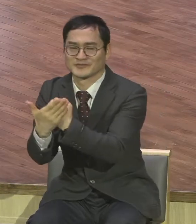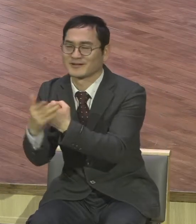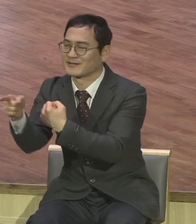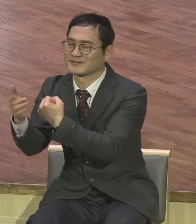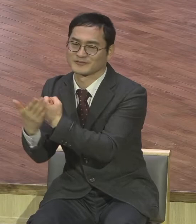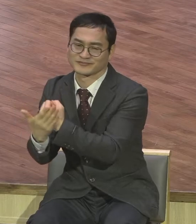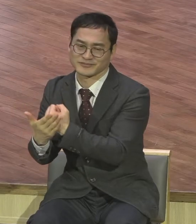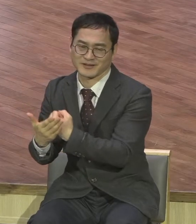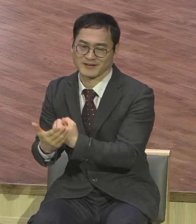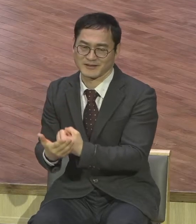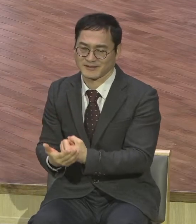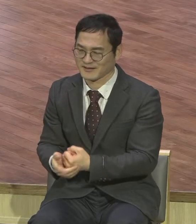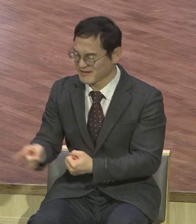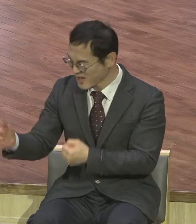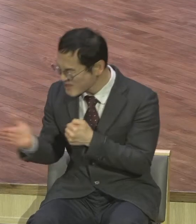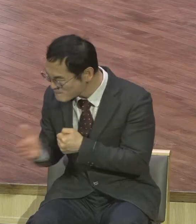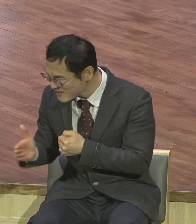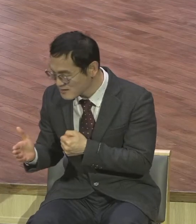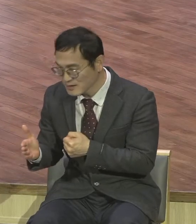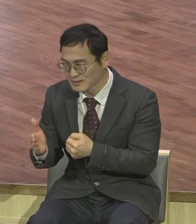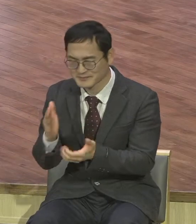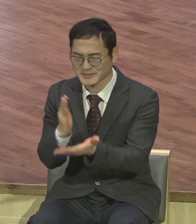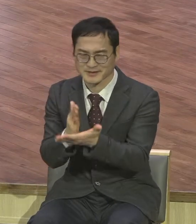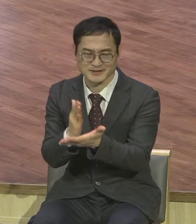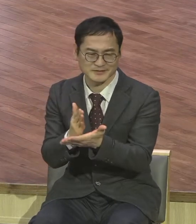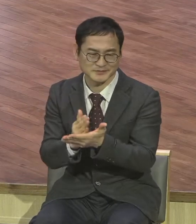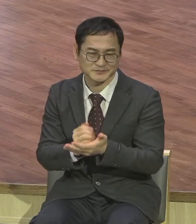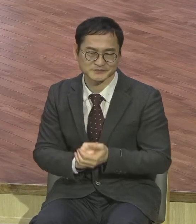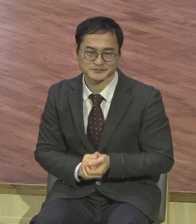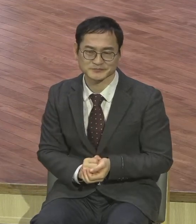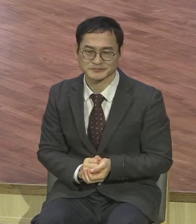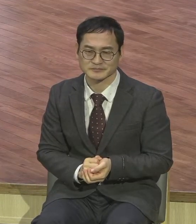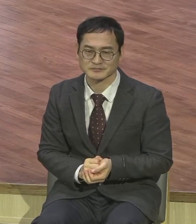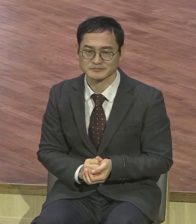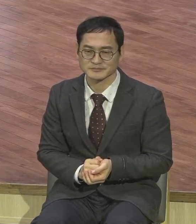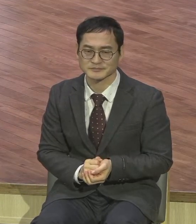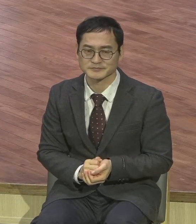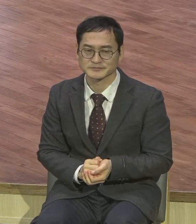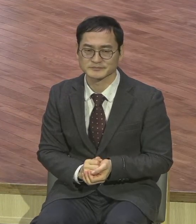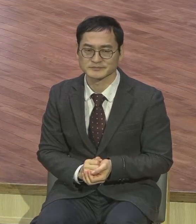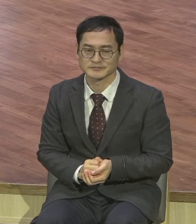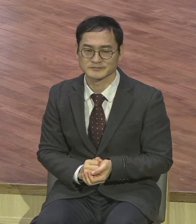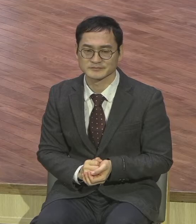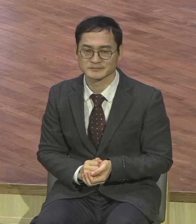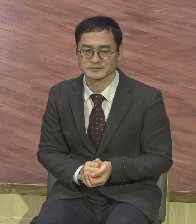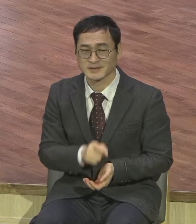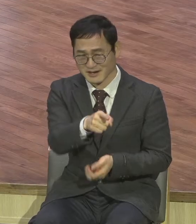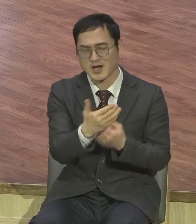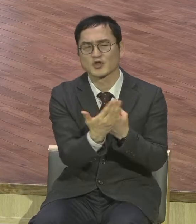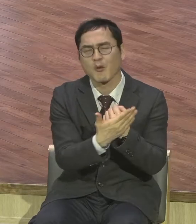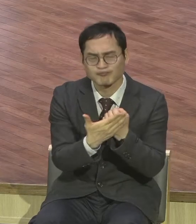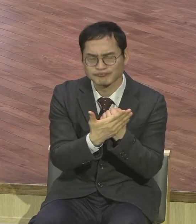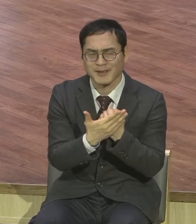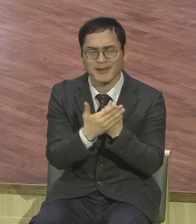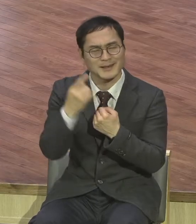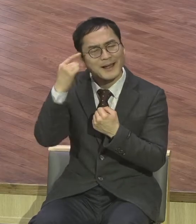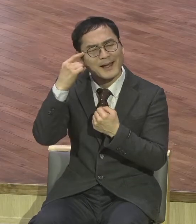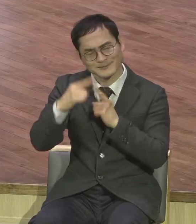그러면 어떻게 반응이 옵니까 어떻게 반응이 오느냐 그럴 수 있다라고 반응이 옵니다 그렇지 뭐 사람인데